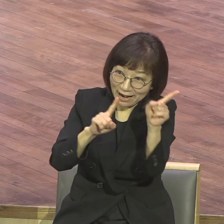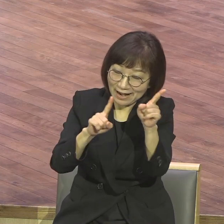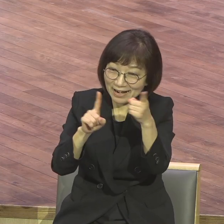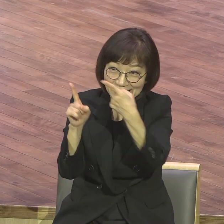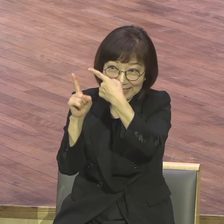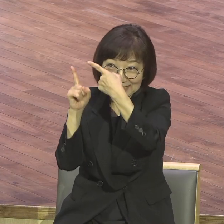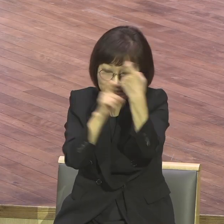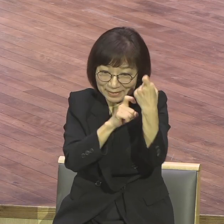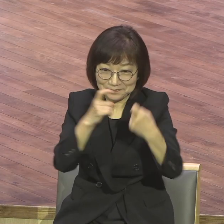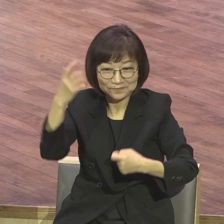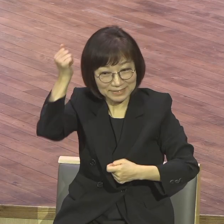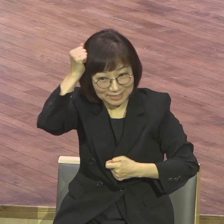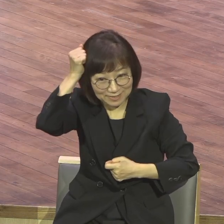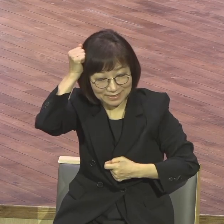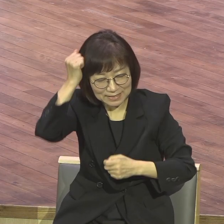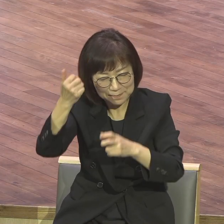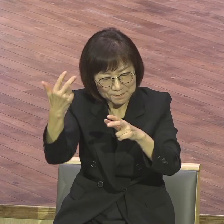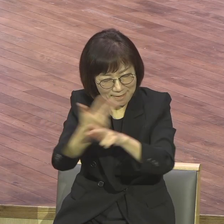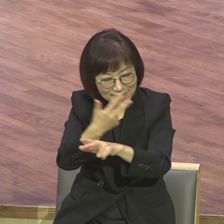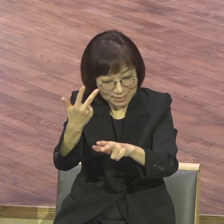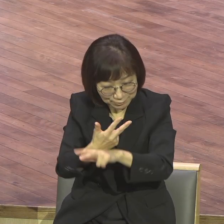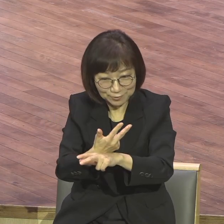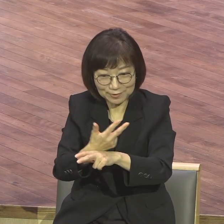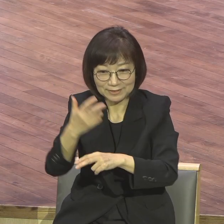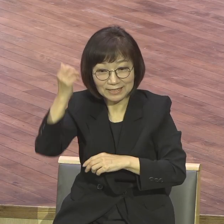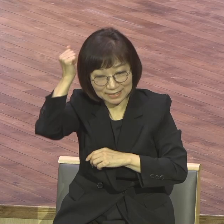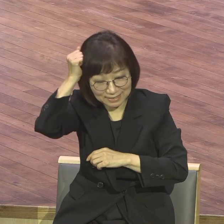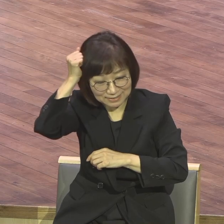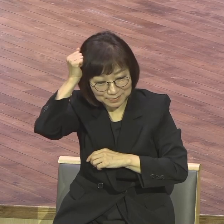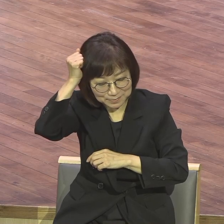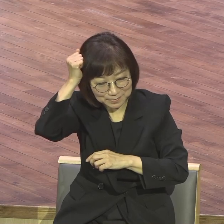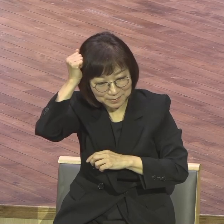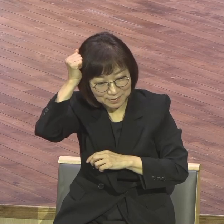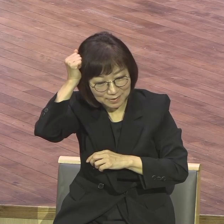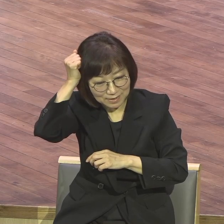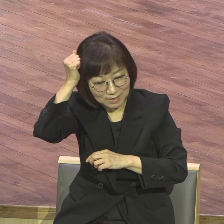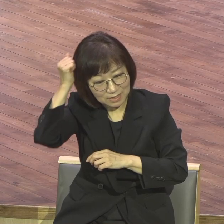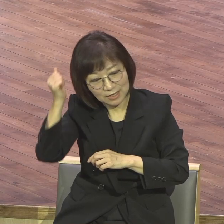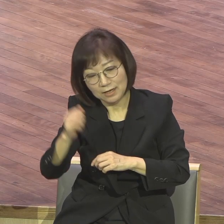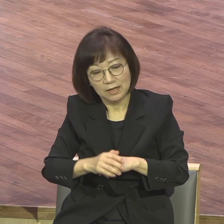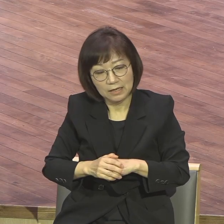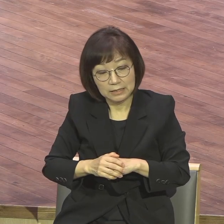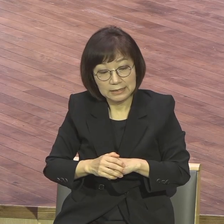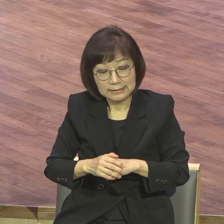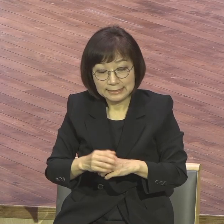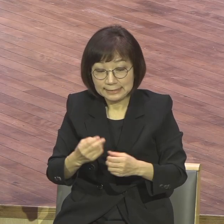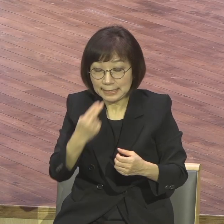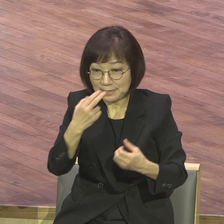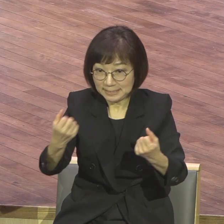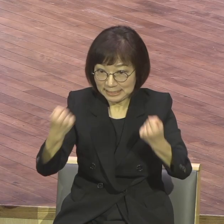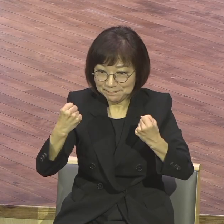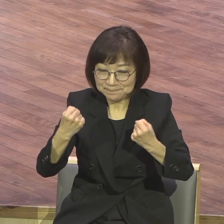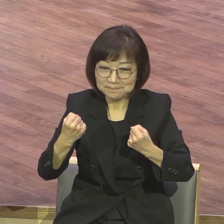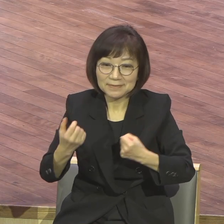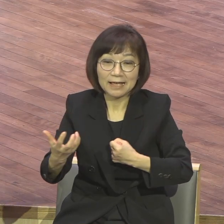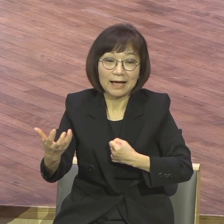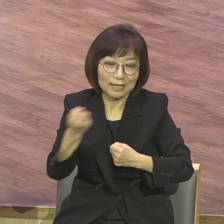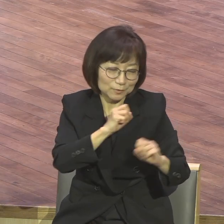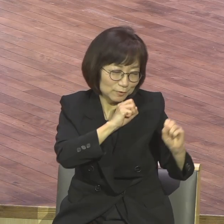부활의 산소망 우리 부활의 생명력을 사실을 누리면서 전파하는 부활의 증인들 다